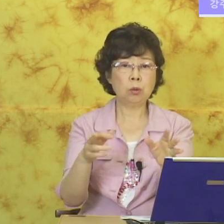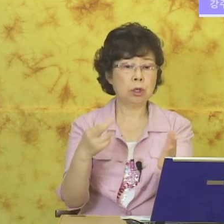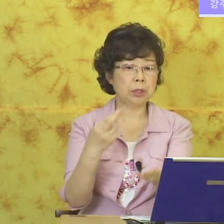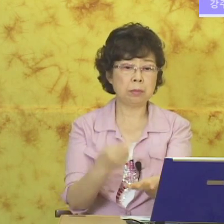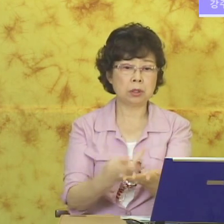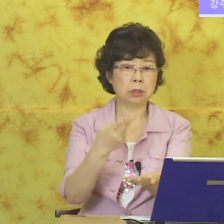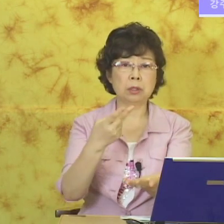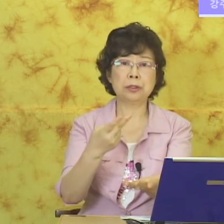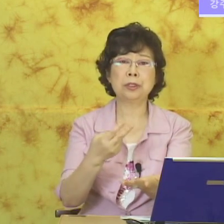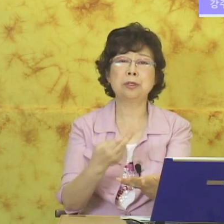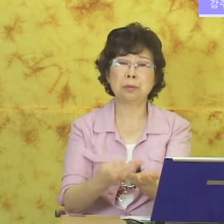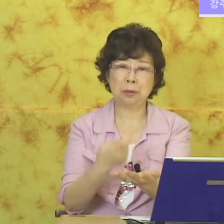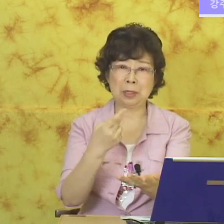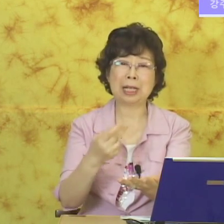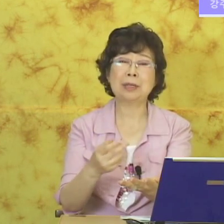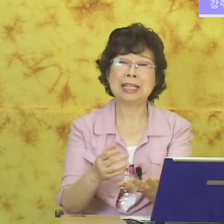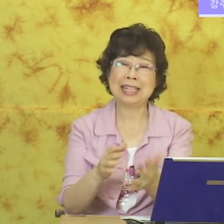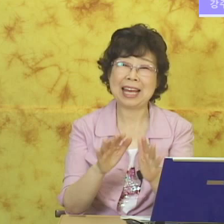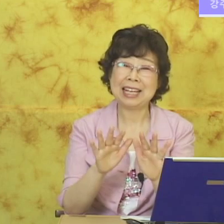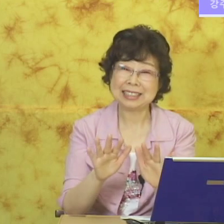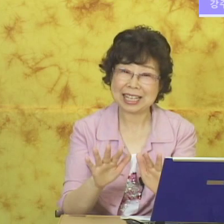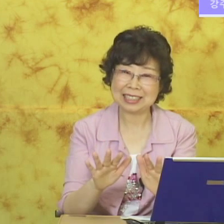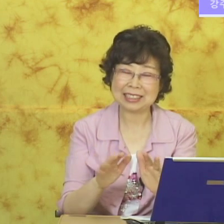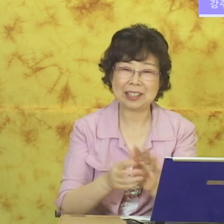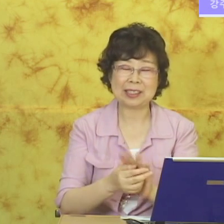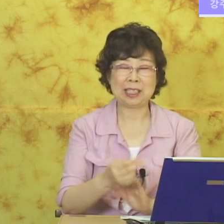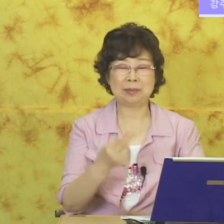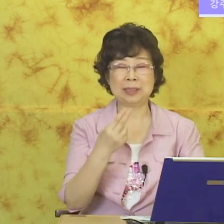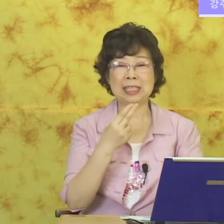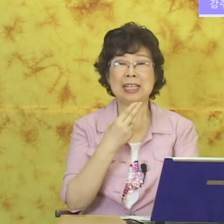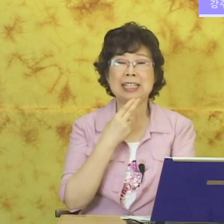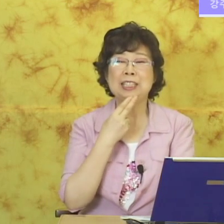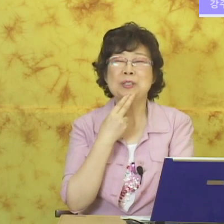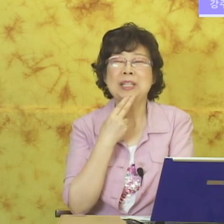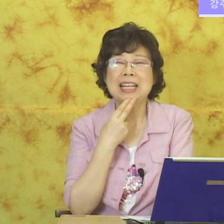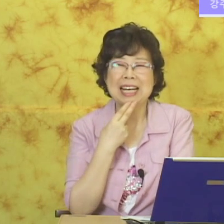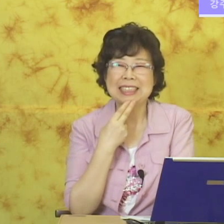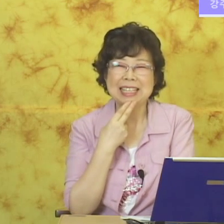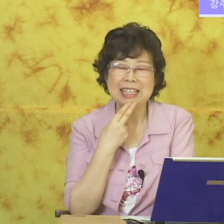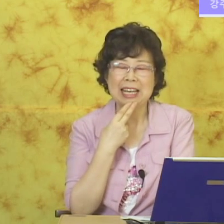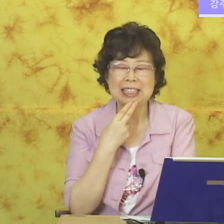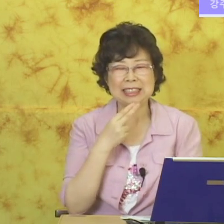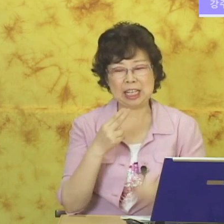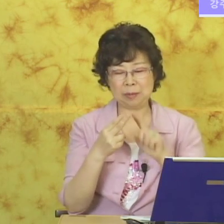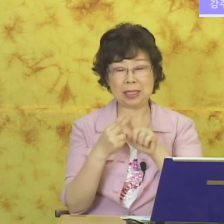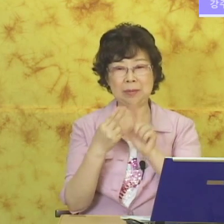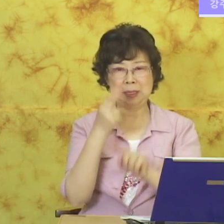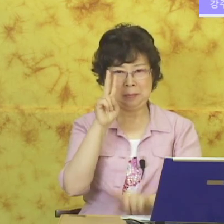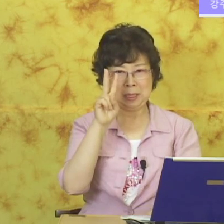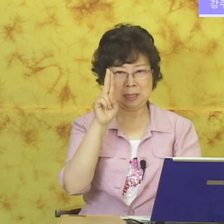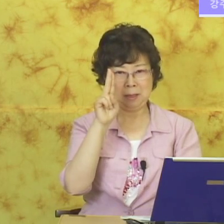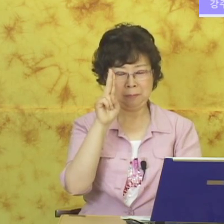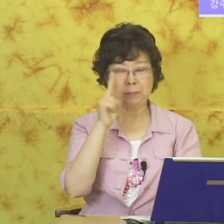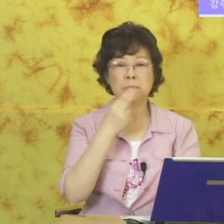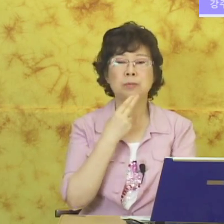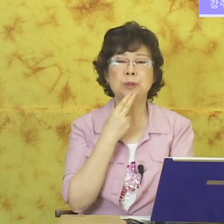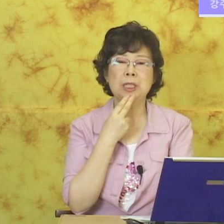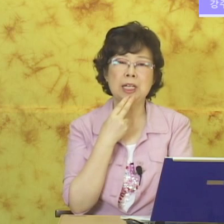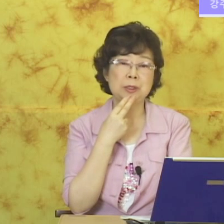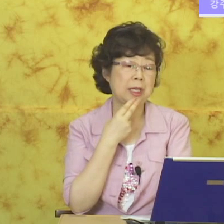또는 없다 뭐 턱 이렇게 또 표현하기도 하는데. 자 여기서는 여러분 기초니까. 이렇게 1번 2번을 펴서 붙여가지고.